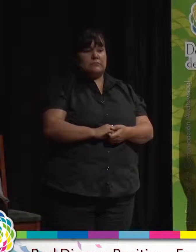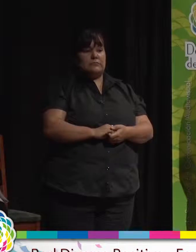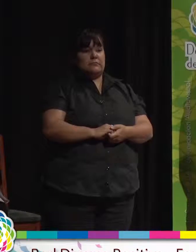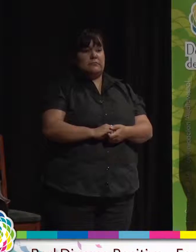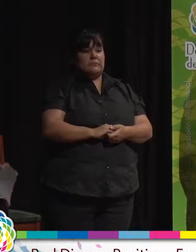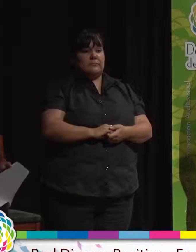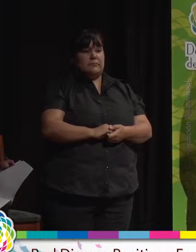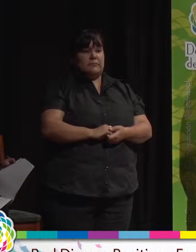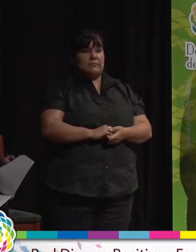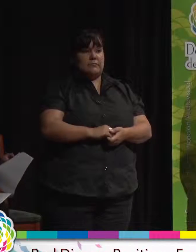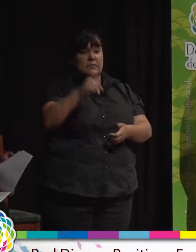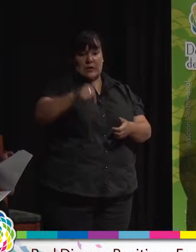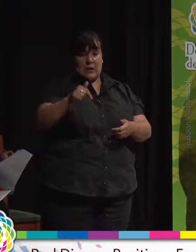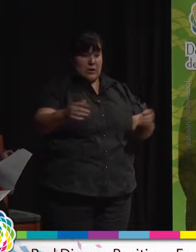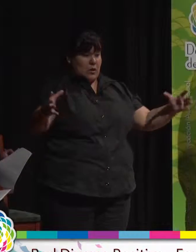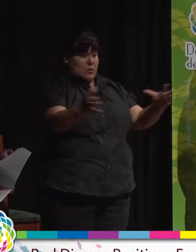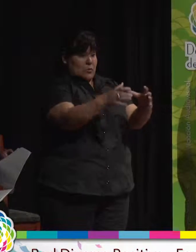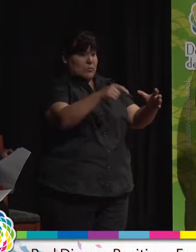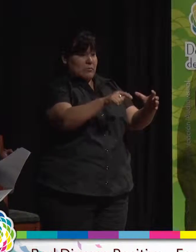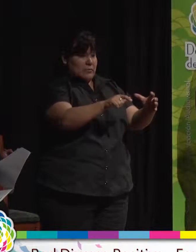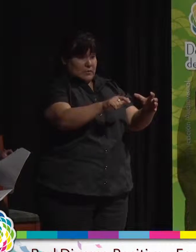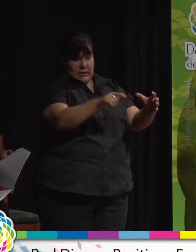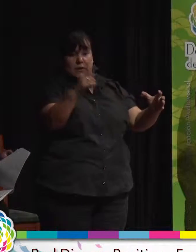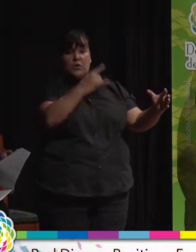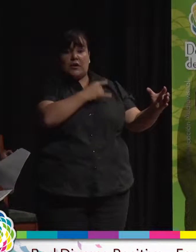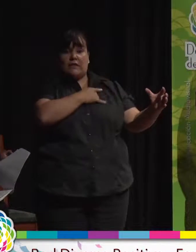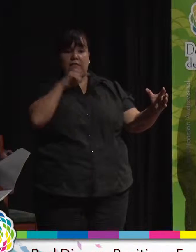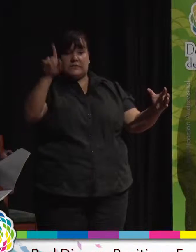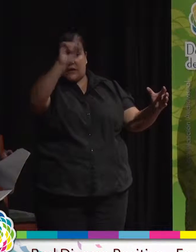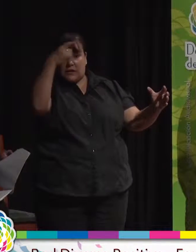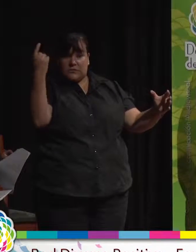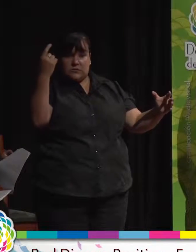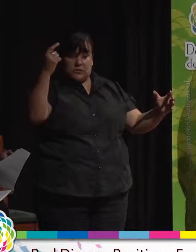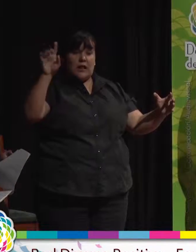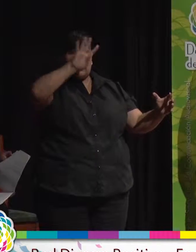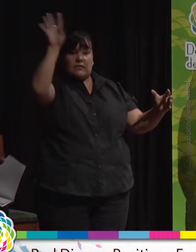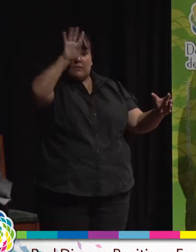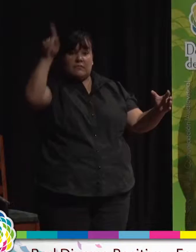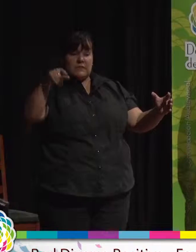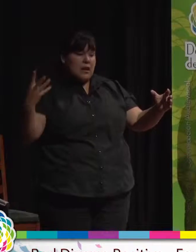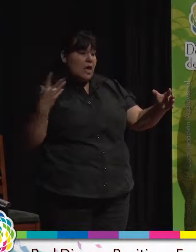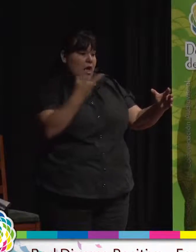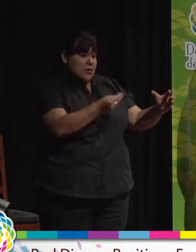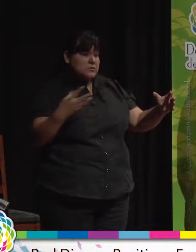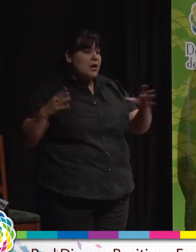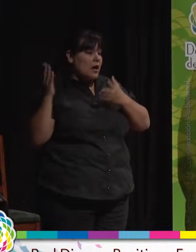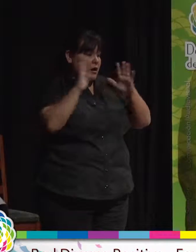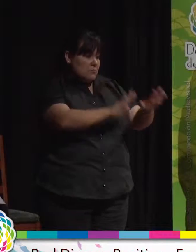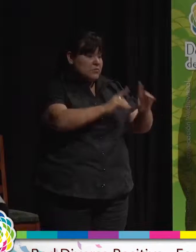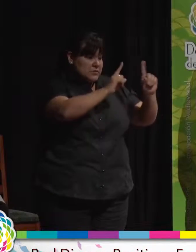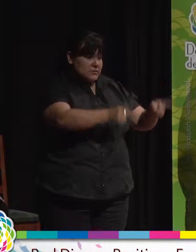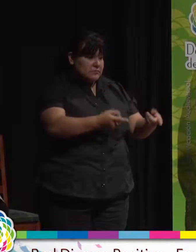el apoyo de la Universidad Nacional de Formosa, trabajamos articuladamente y llevamos asesoramiento a nuestras